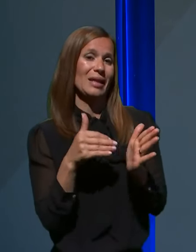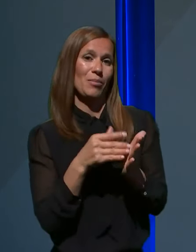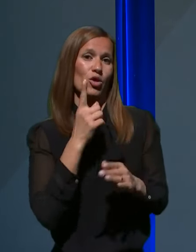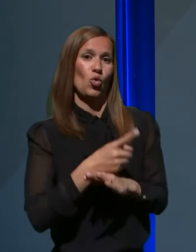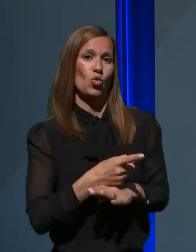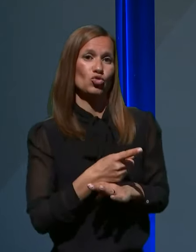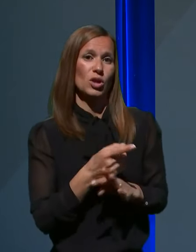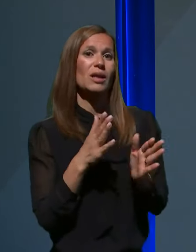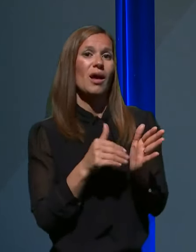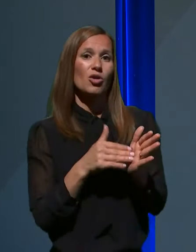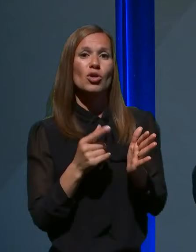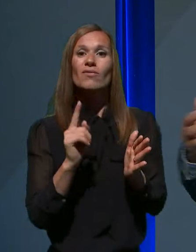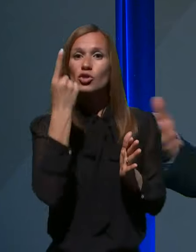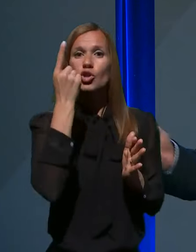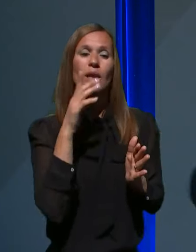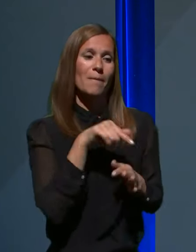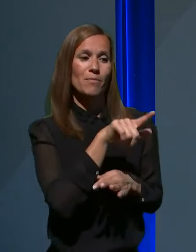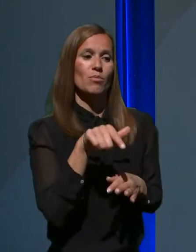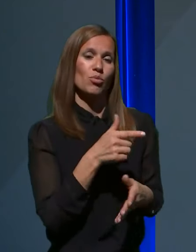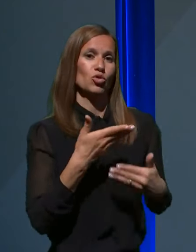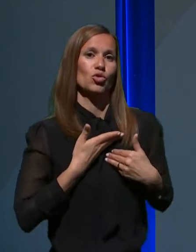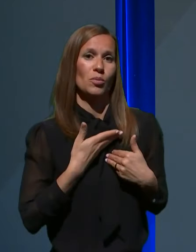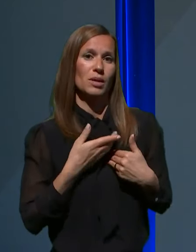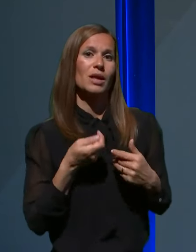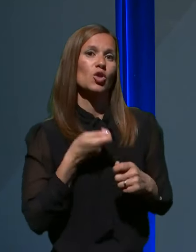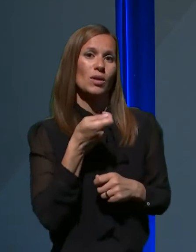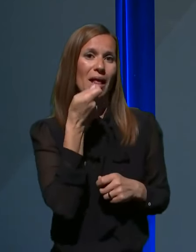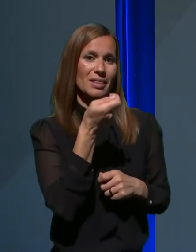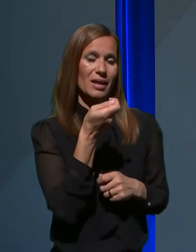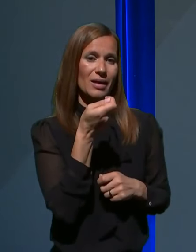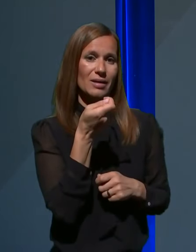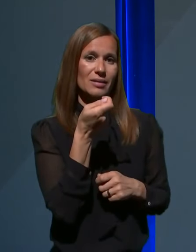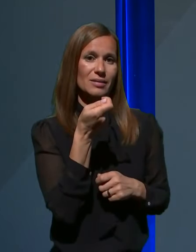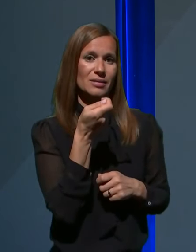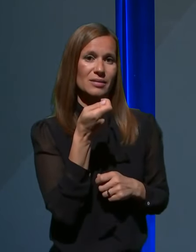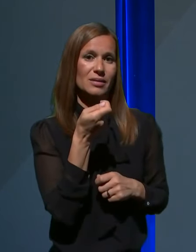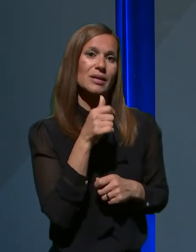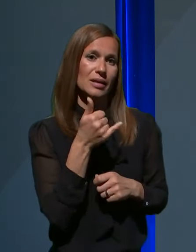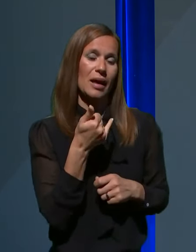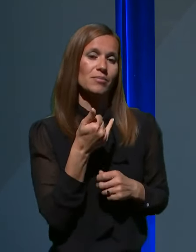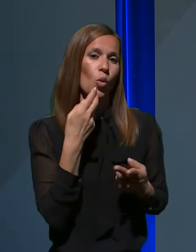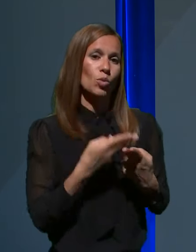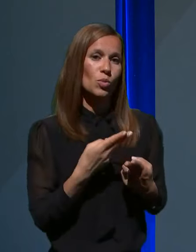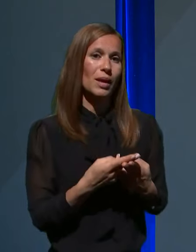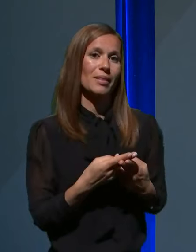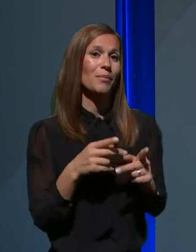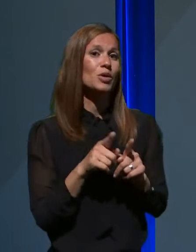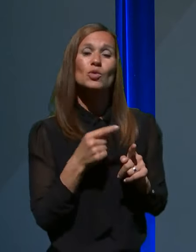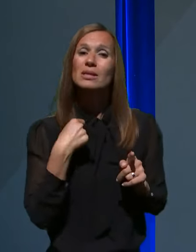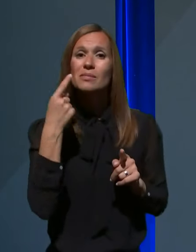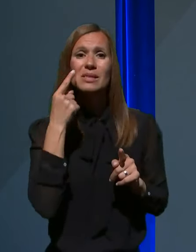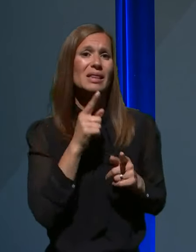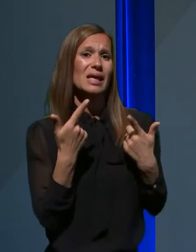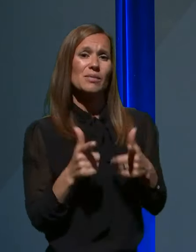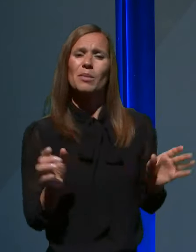v kakšni višini bodo prijeli ta dodatek, ki je pač obljubljen in tudi mislim, da ne sme biti